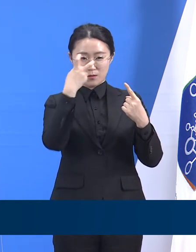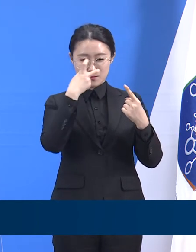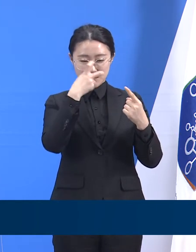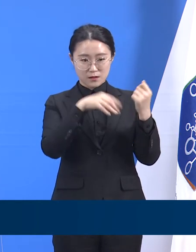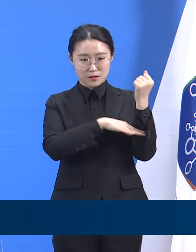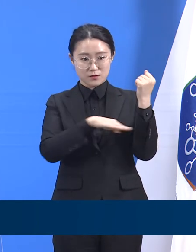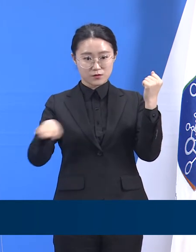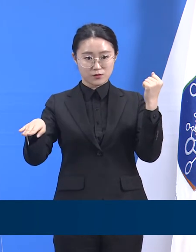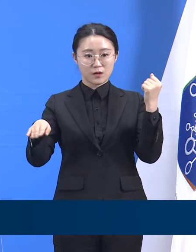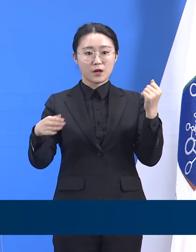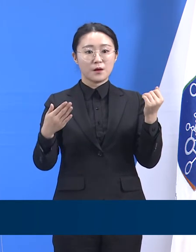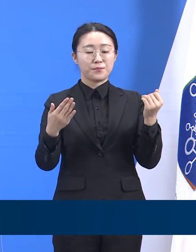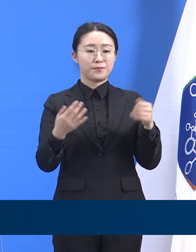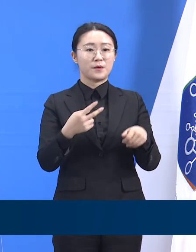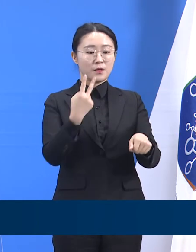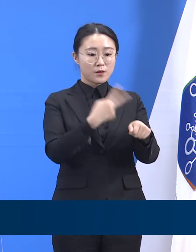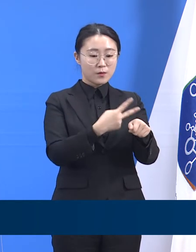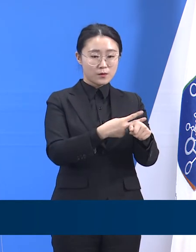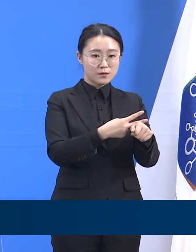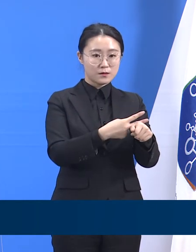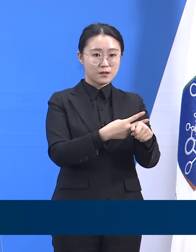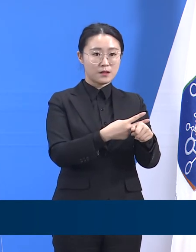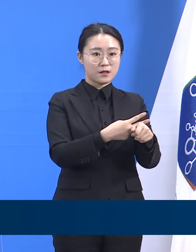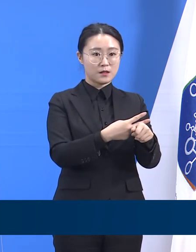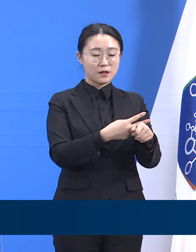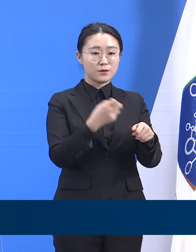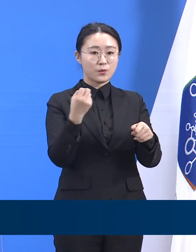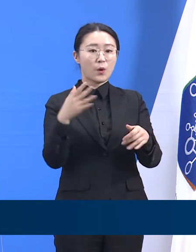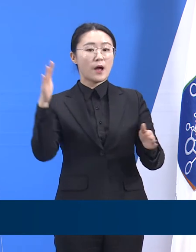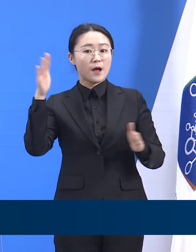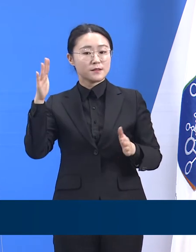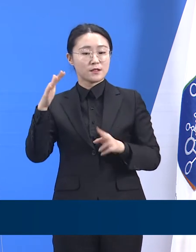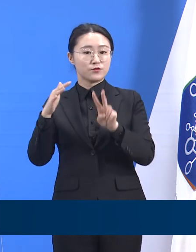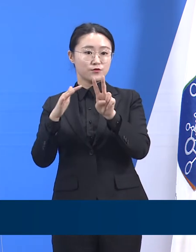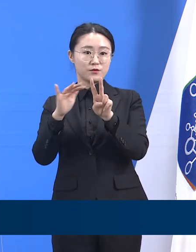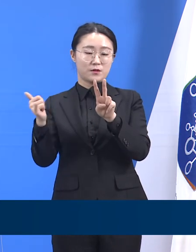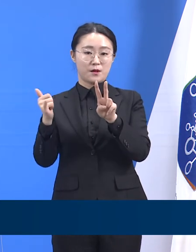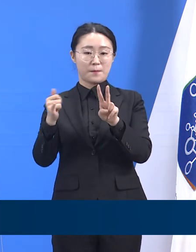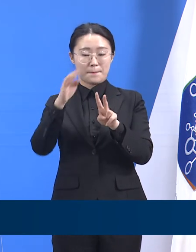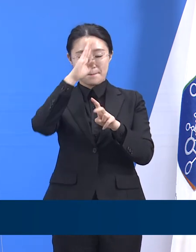확진되었고, 학생 96명 중 1명에서 확진된 상태입니다.